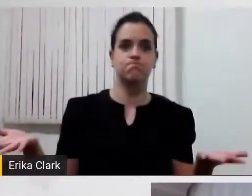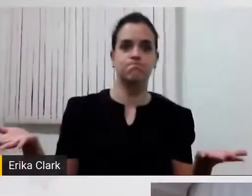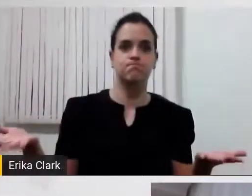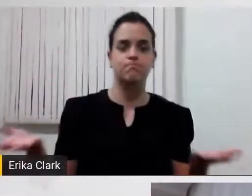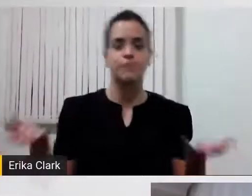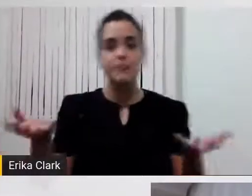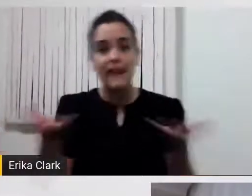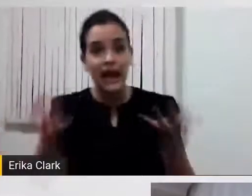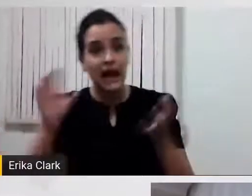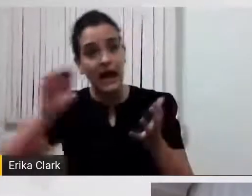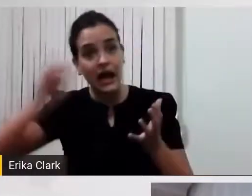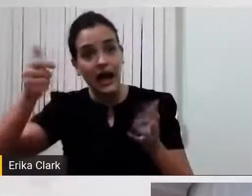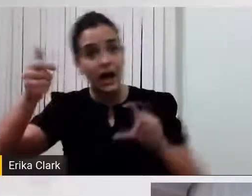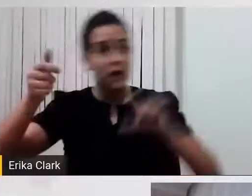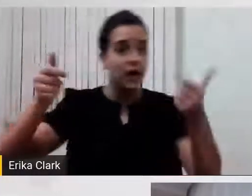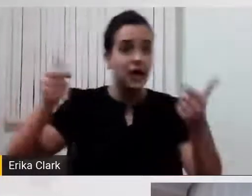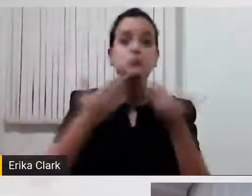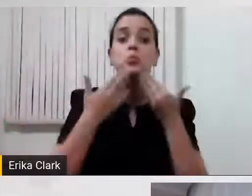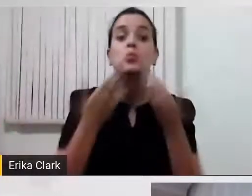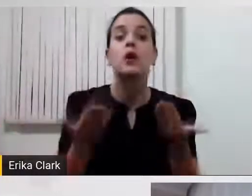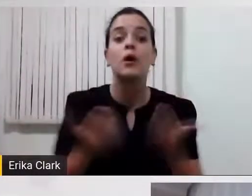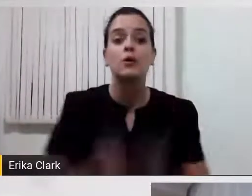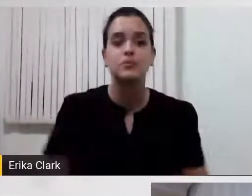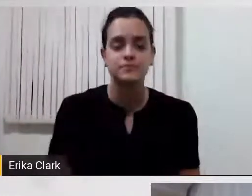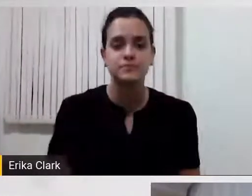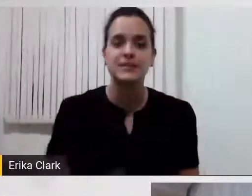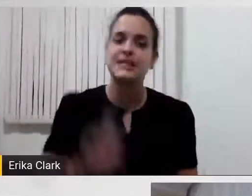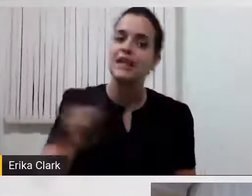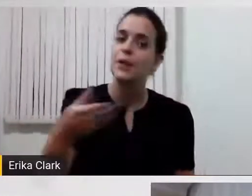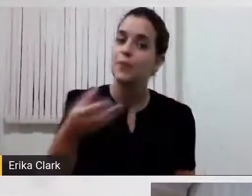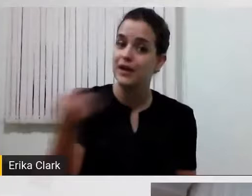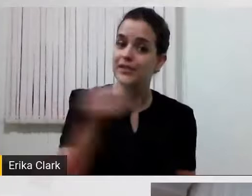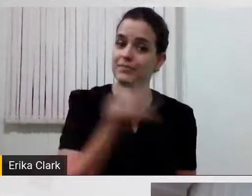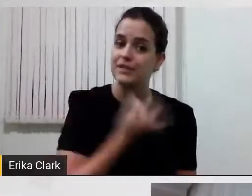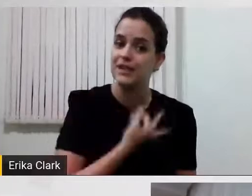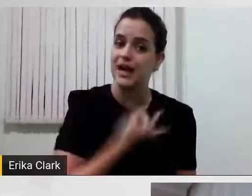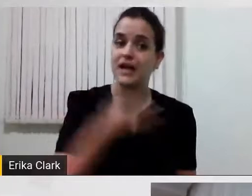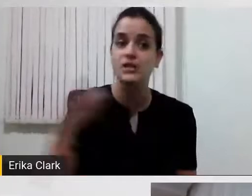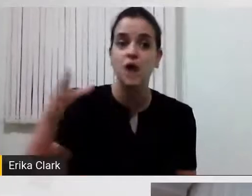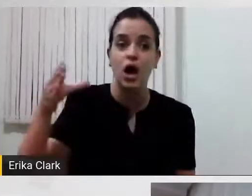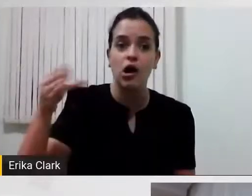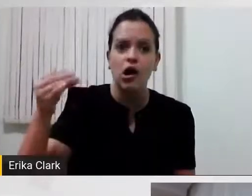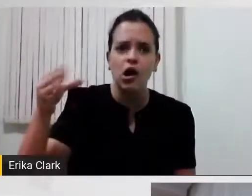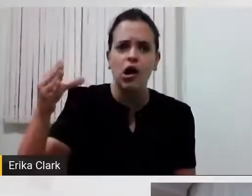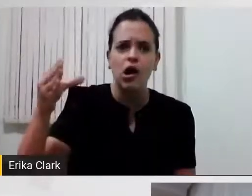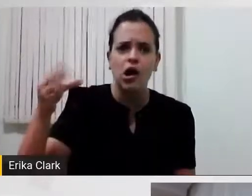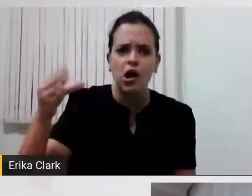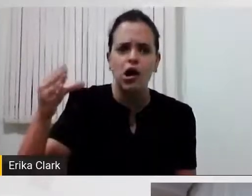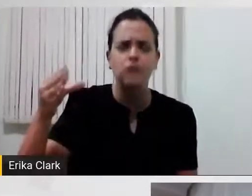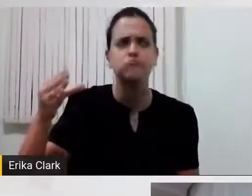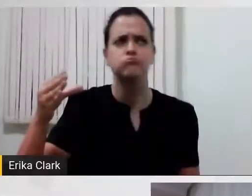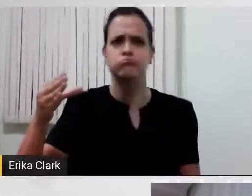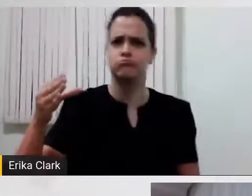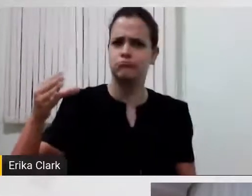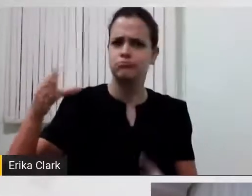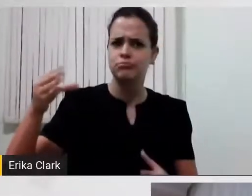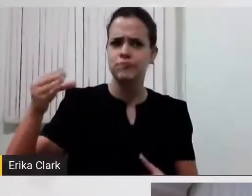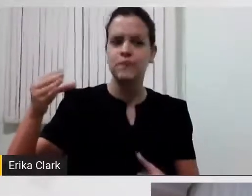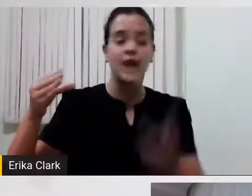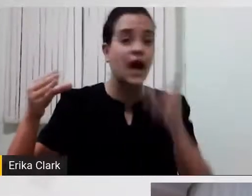a outra. Aí, ela nos deu uma dica, depois nos ensinou, é só apertar a garrafinha. A garrafa com gás fica estufada